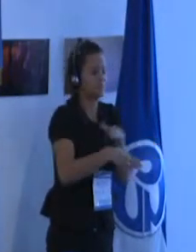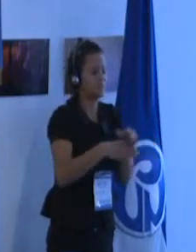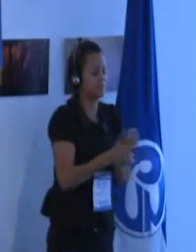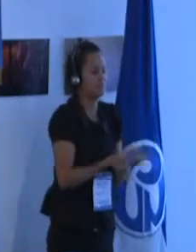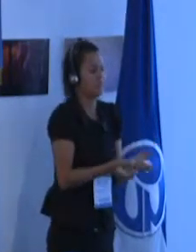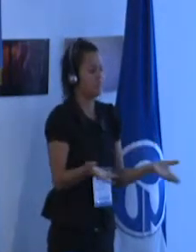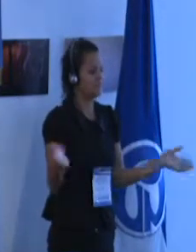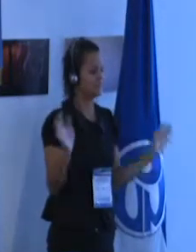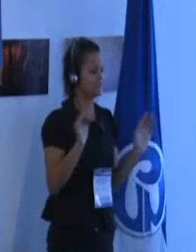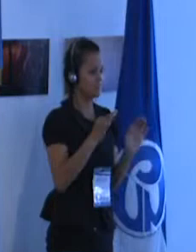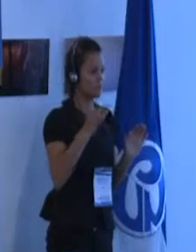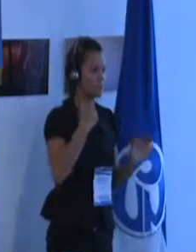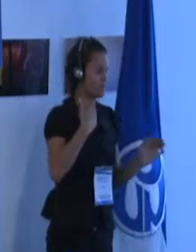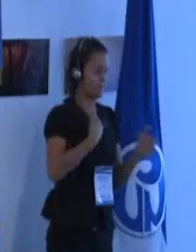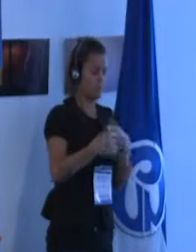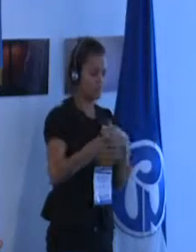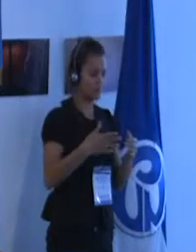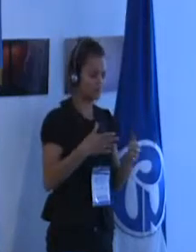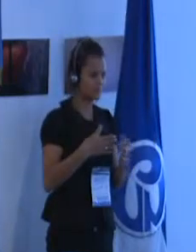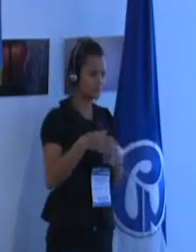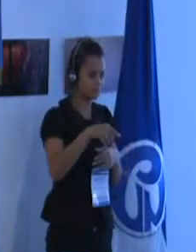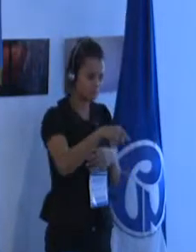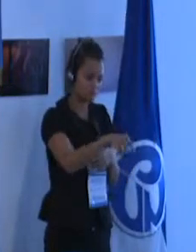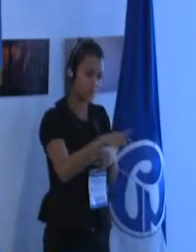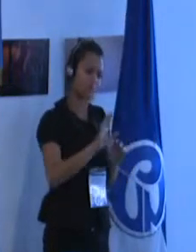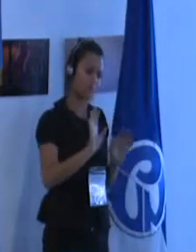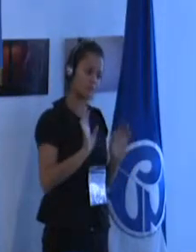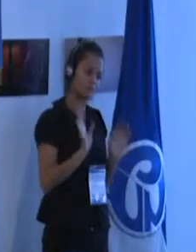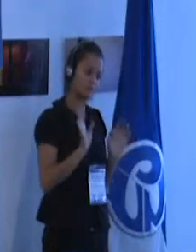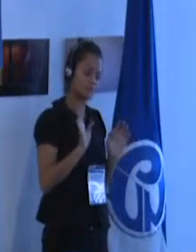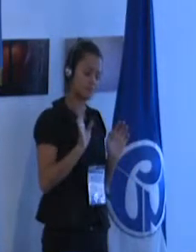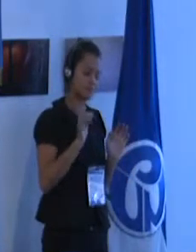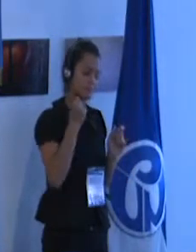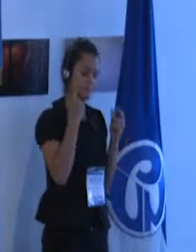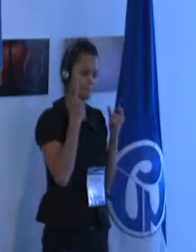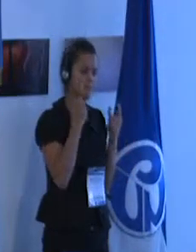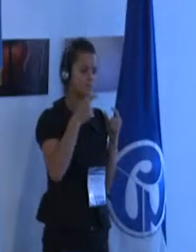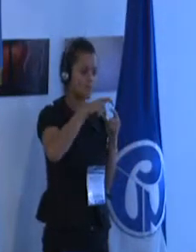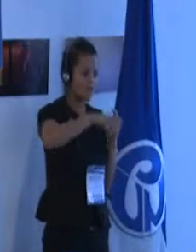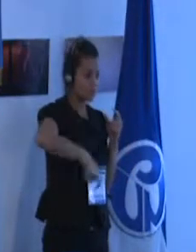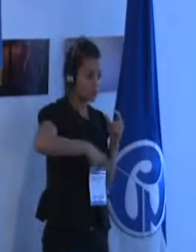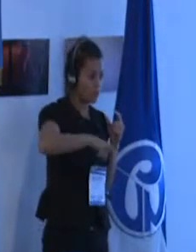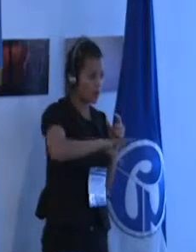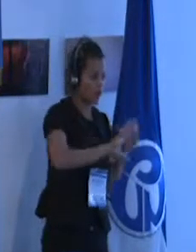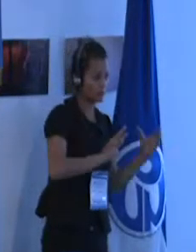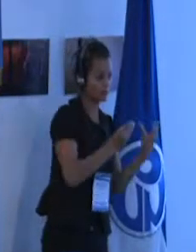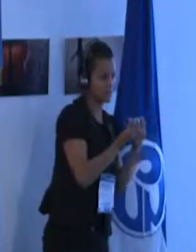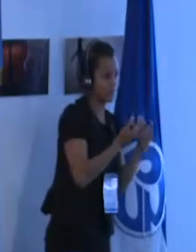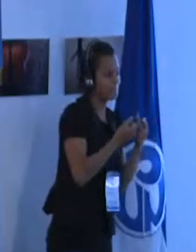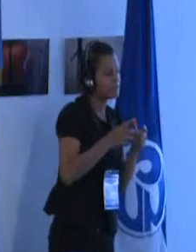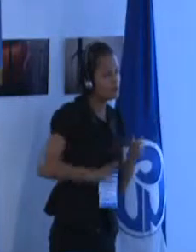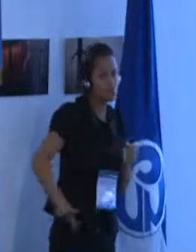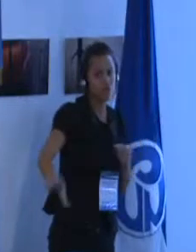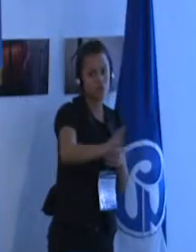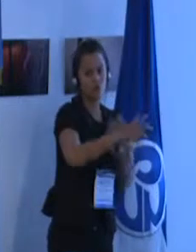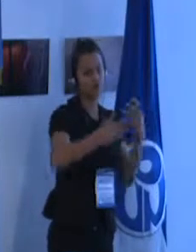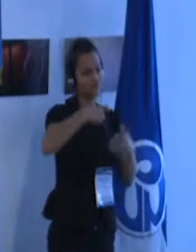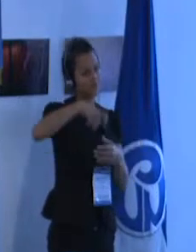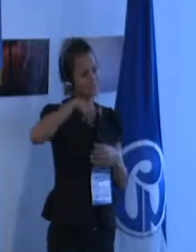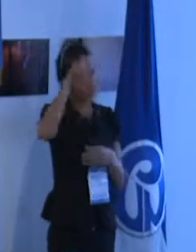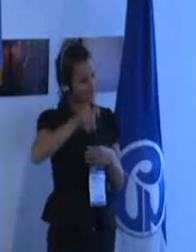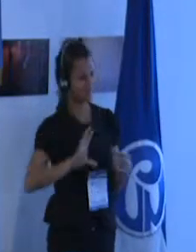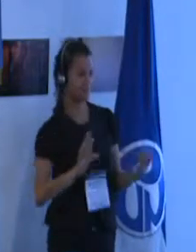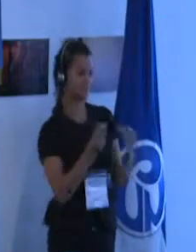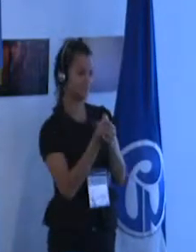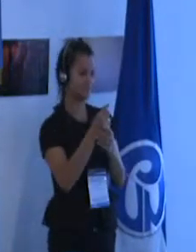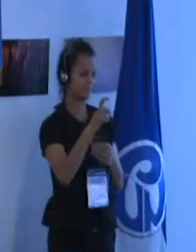dificultades si la escuela debe ser inclusiva debe ser el sistema escolar que debe ser inclusivo la escuela